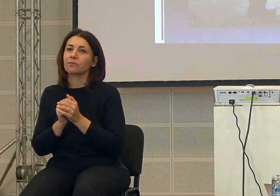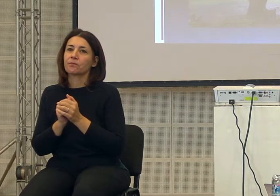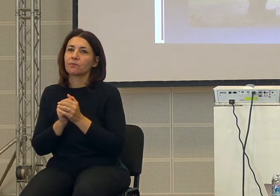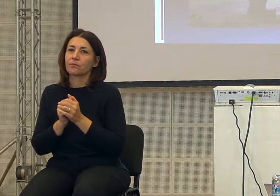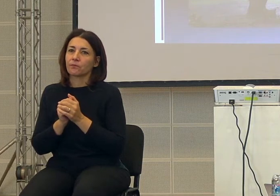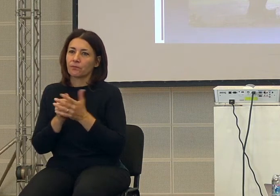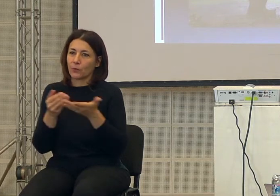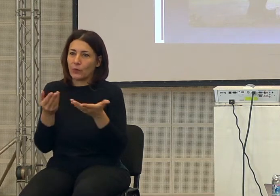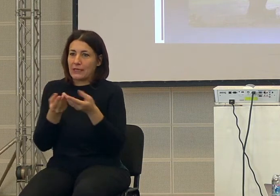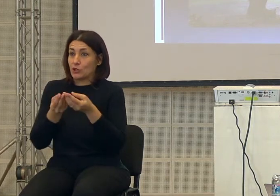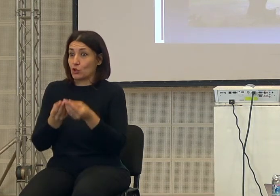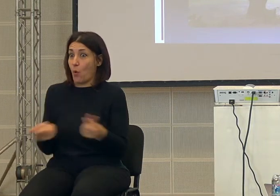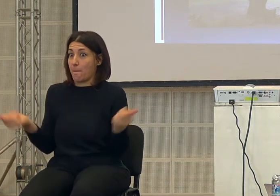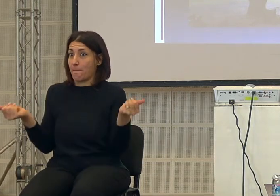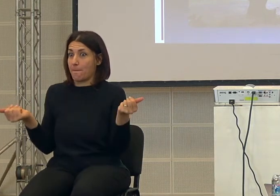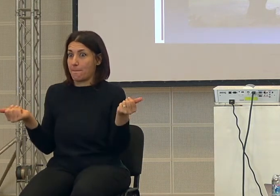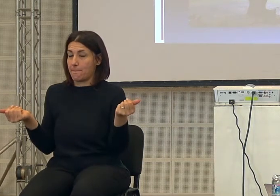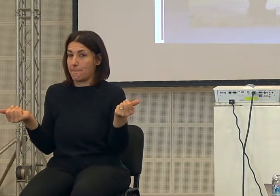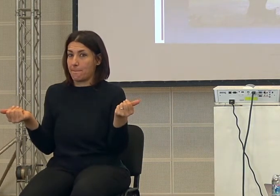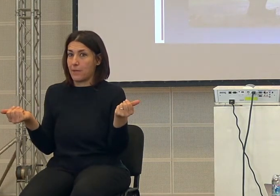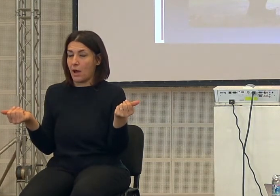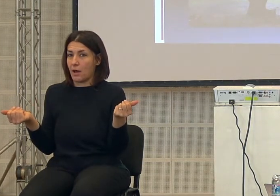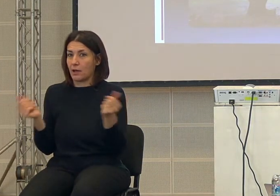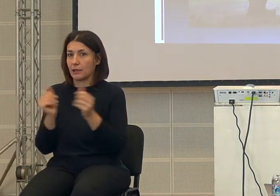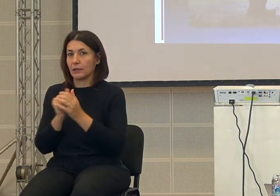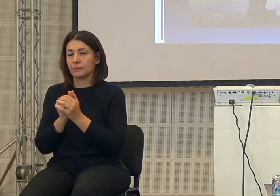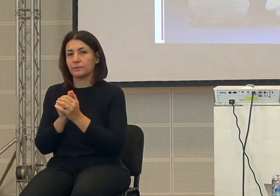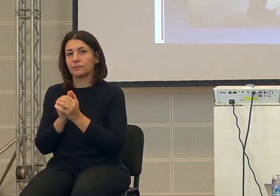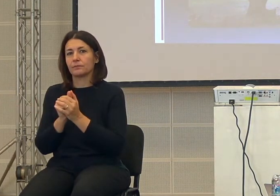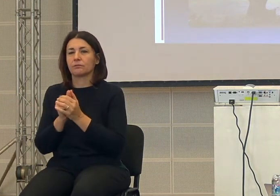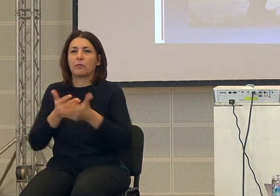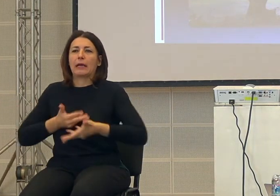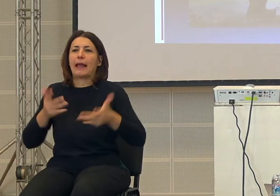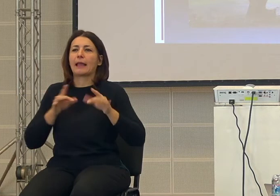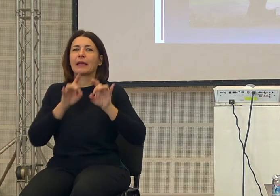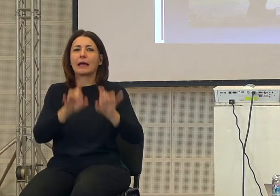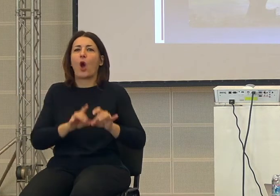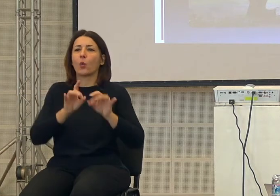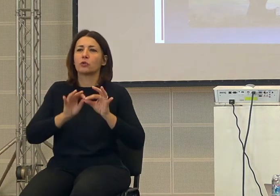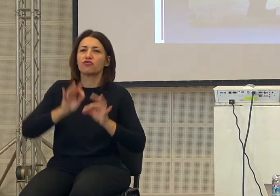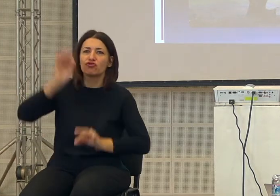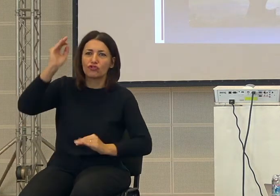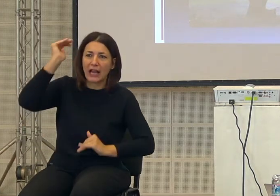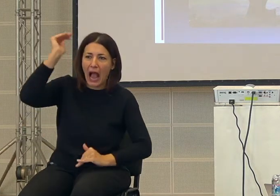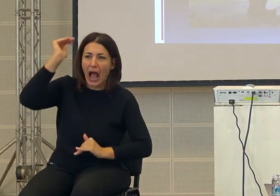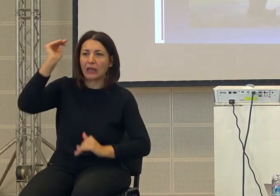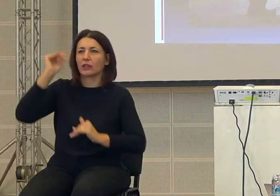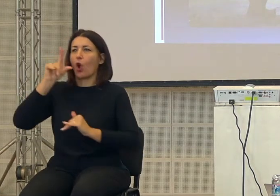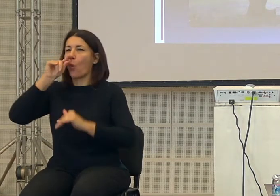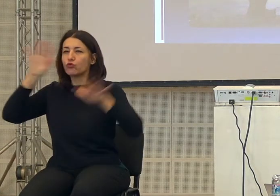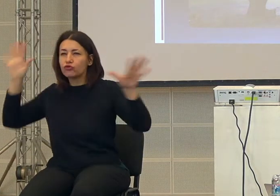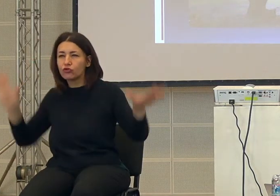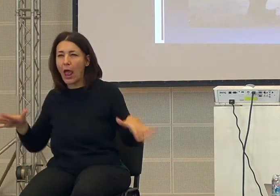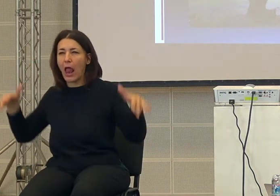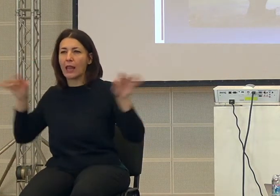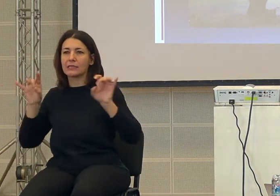scompare, cioè i grandi canguri, c'era un canguro gigante, c'era delle specie di uccelli in Australia,